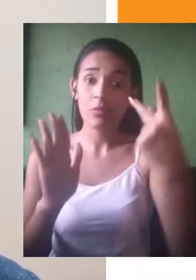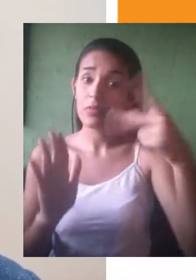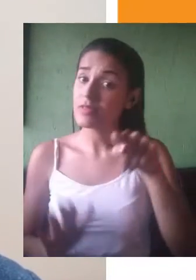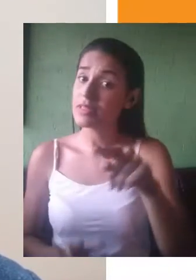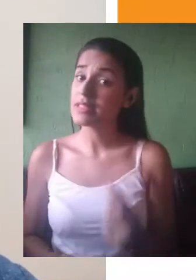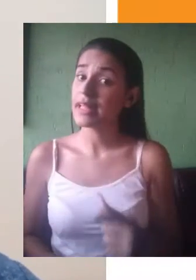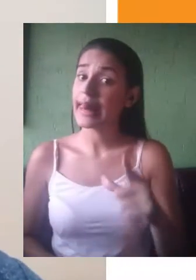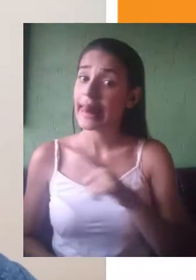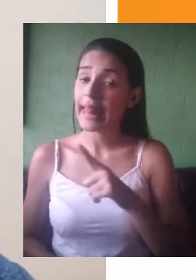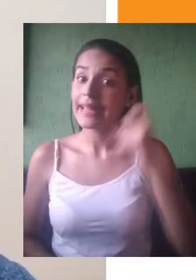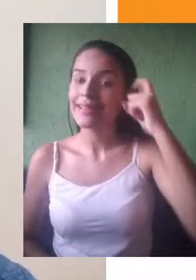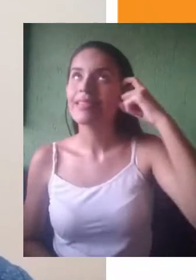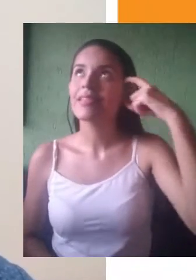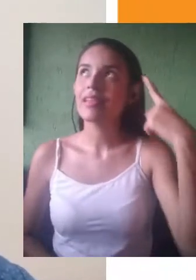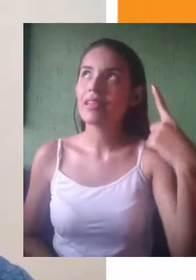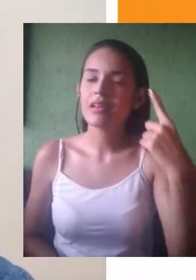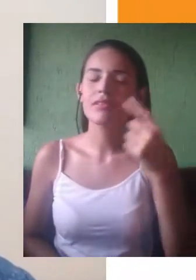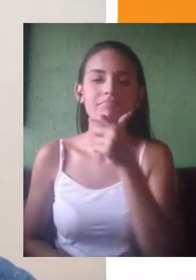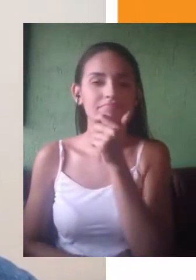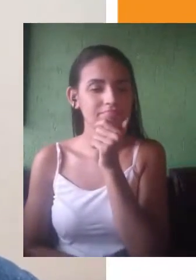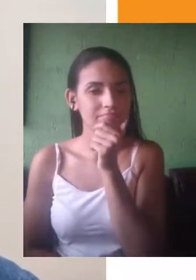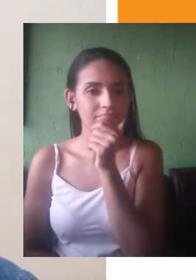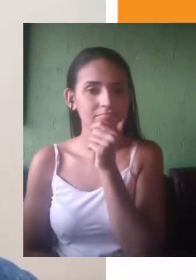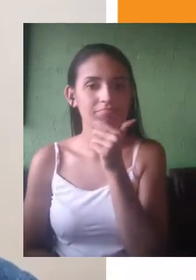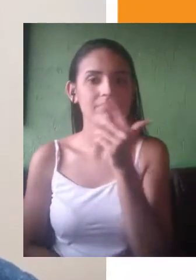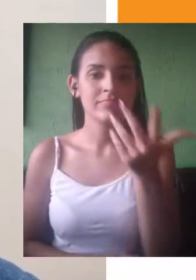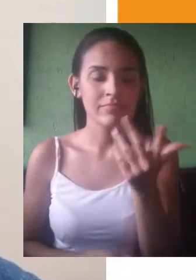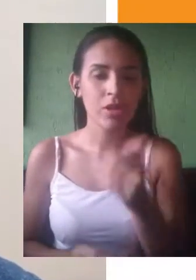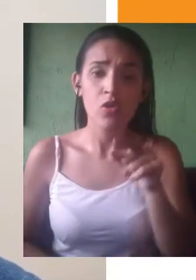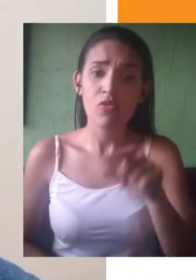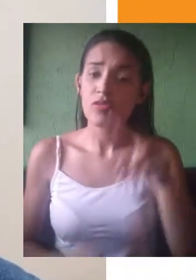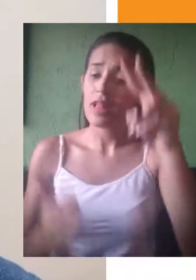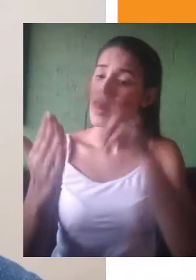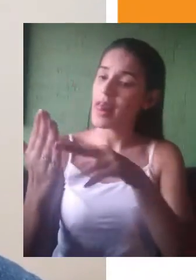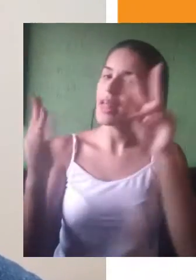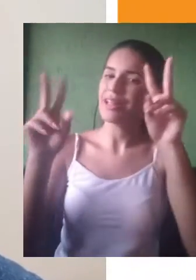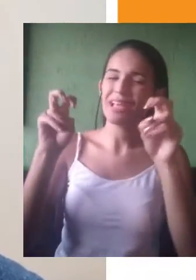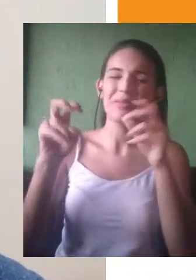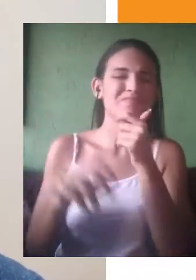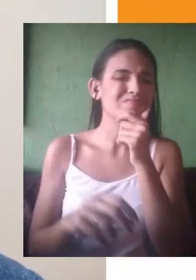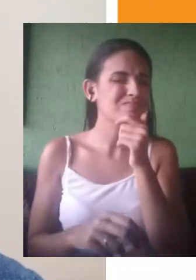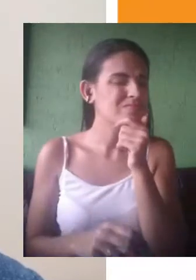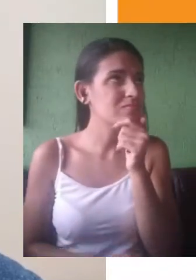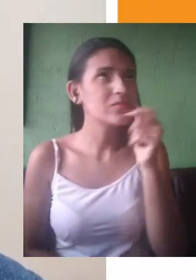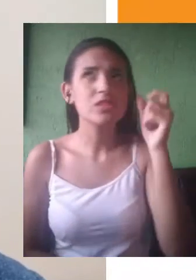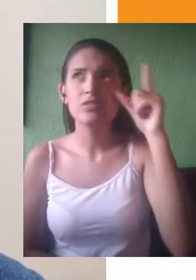Na verdade, mesmo quando você acha que não se sentiu inseguro com o tema, é muito importante ler essa